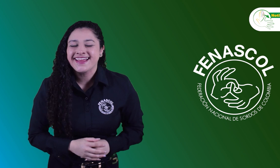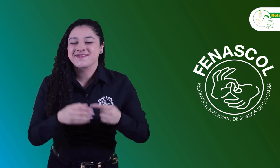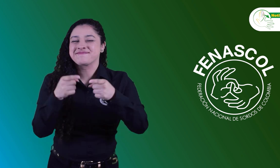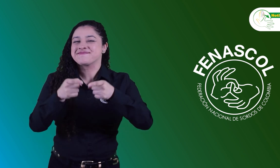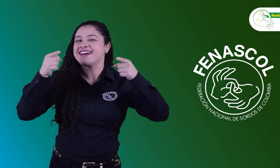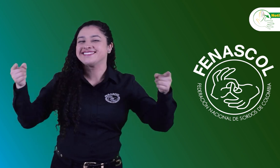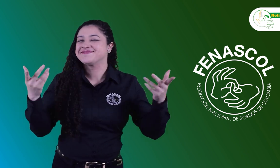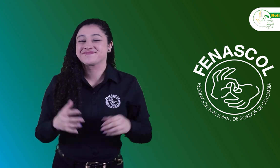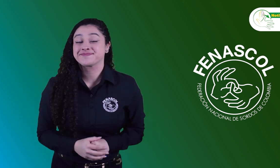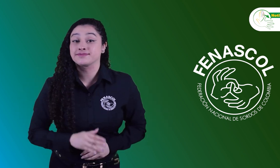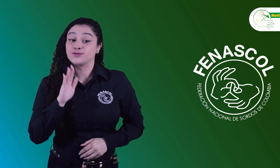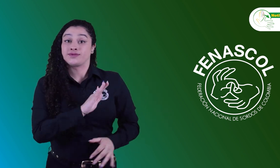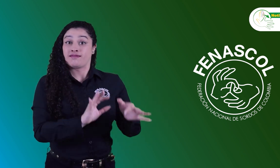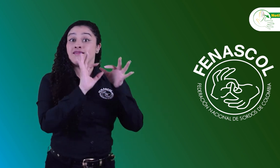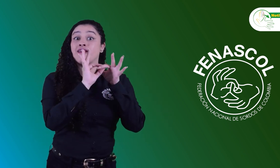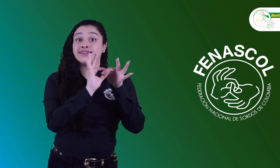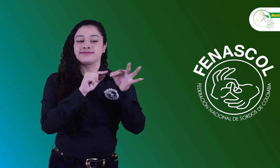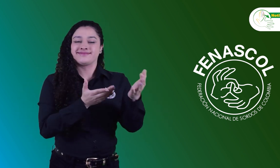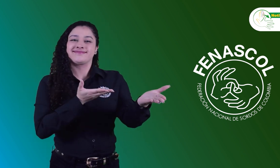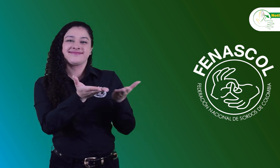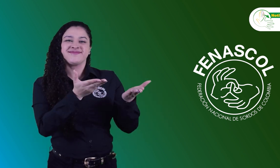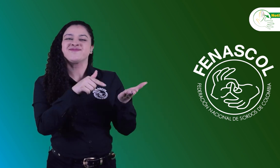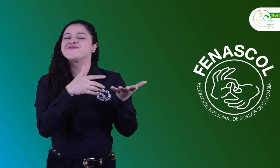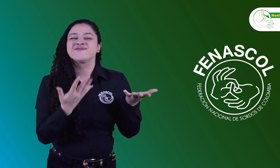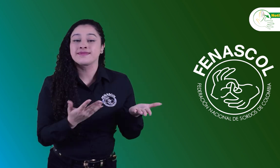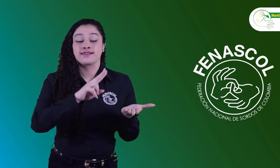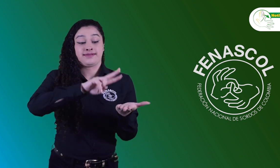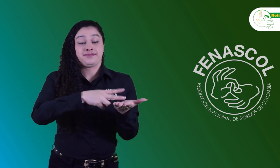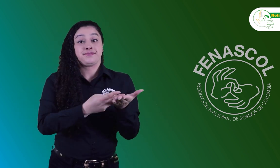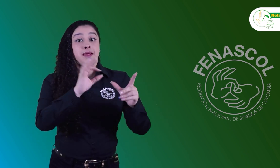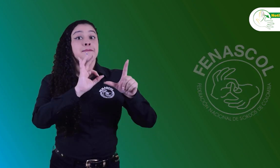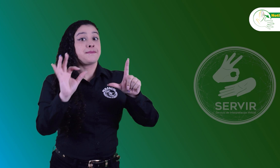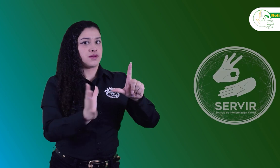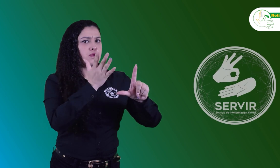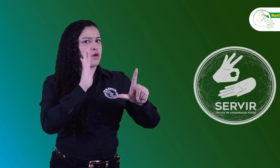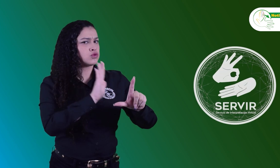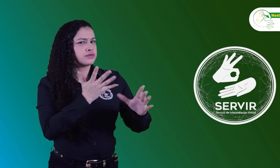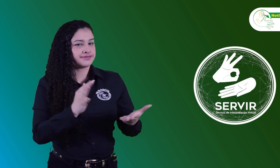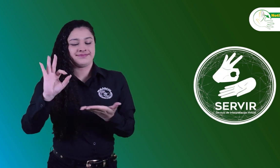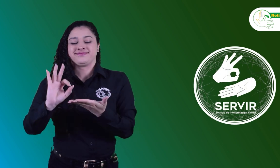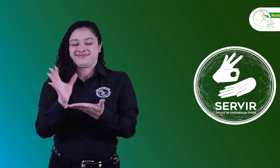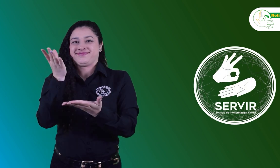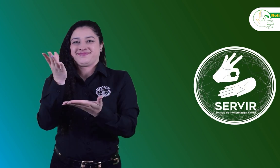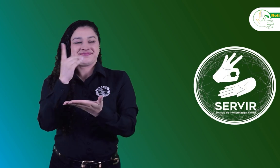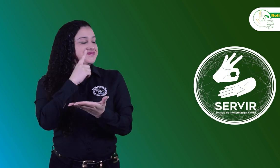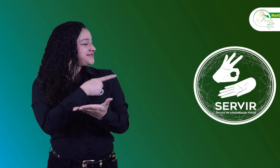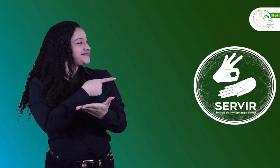¿Pero por qué? Bueno, voy a ampliar la información. FENASCOL cuenta con el servicio de interpretación virtual SERVIR,